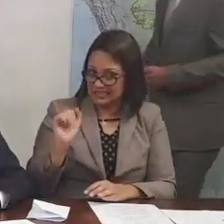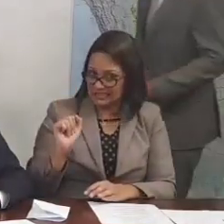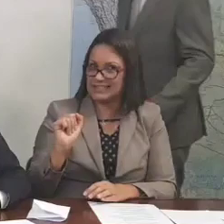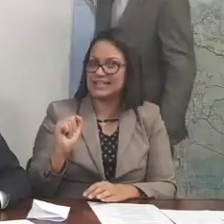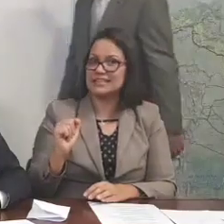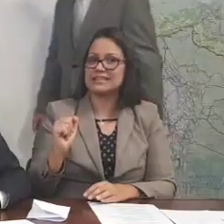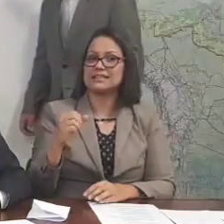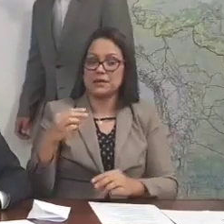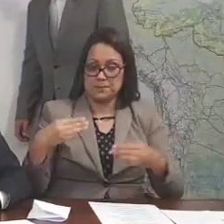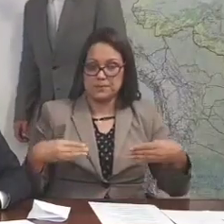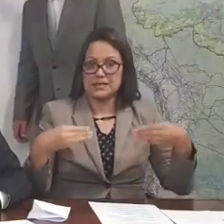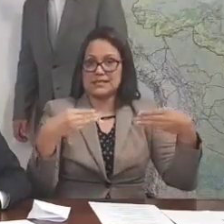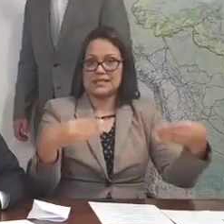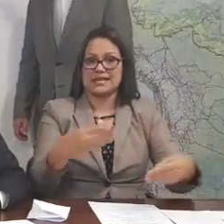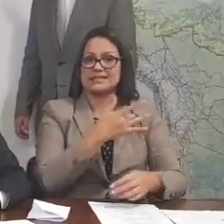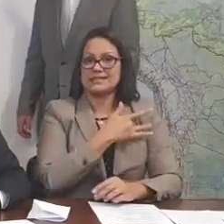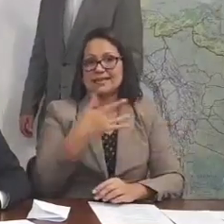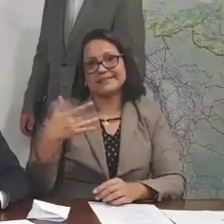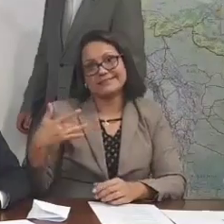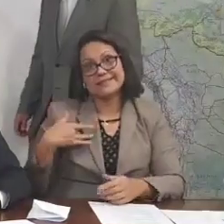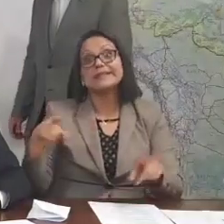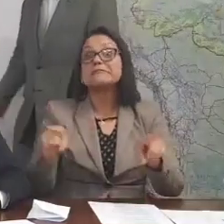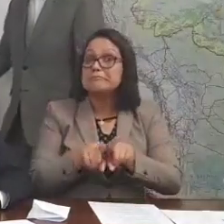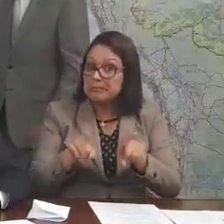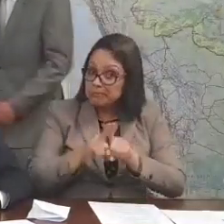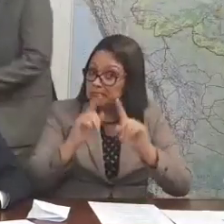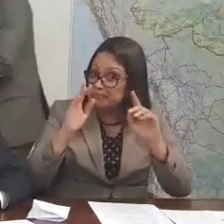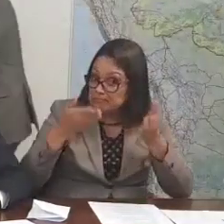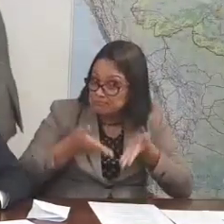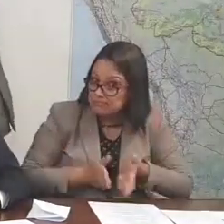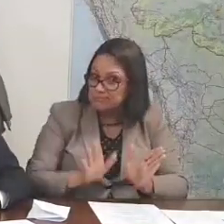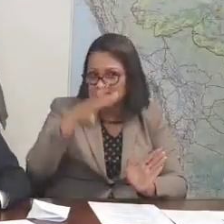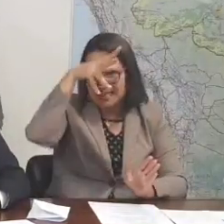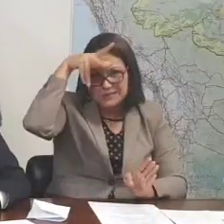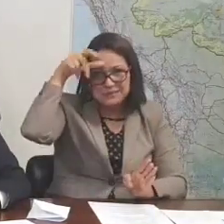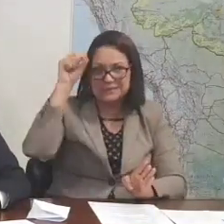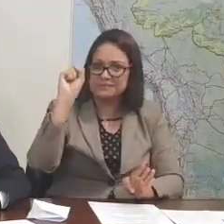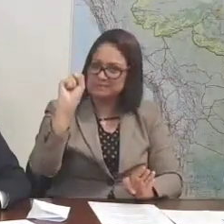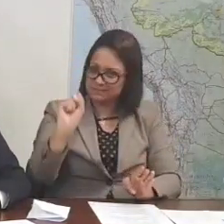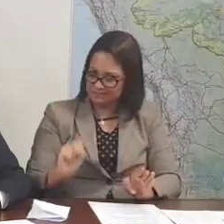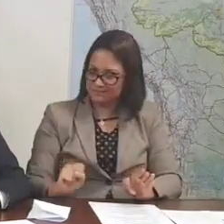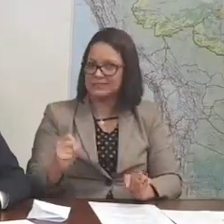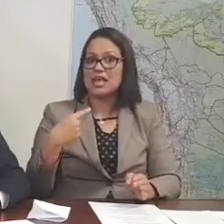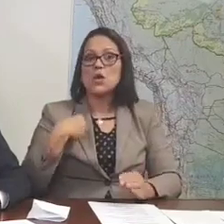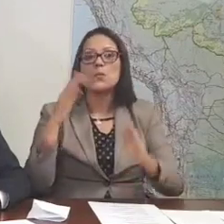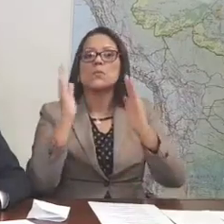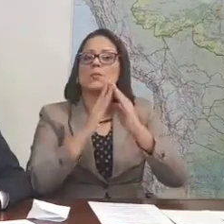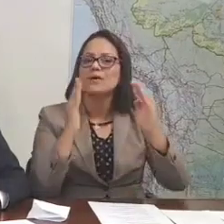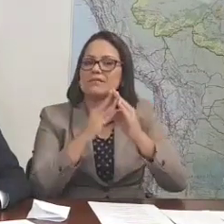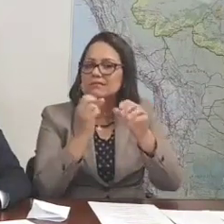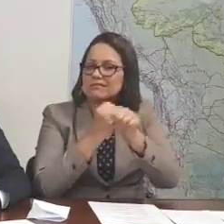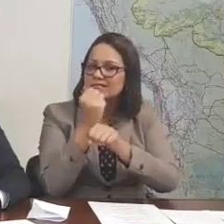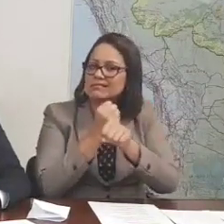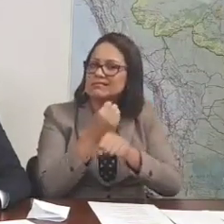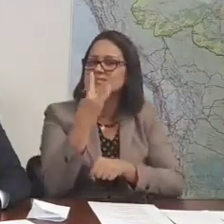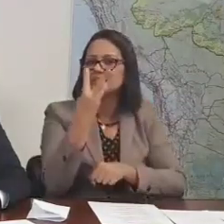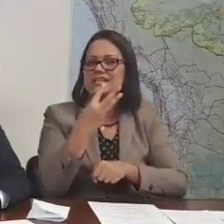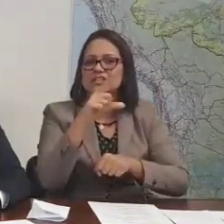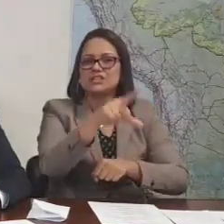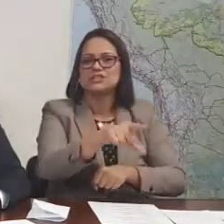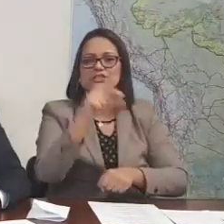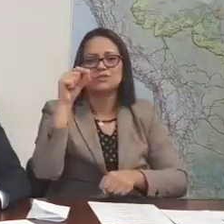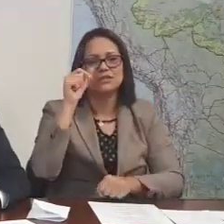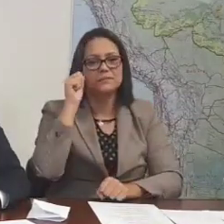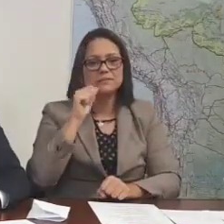ministro da Saúde. Também de Mato Grosso do Sul. Vamos falar agora porque eu morei três anos em Mato Grosso do Sul e escolhi a Tereza